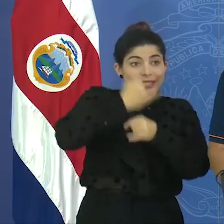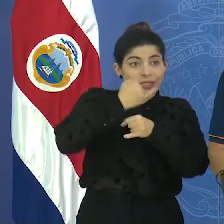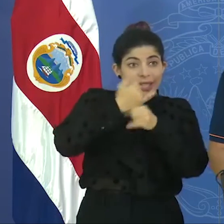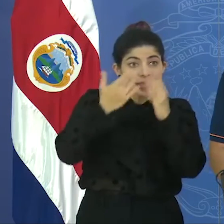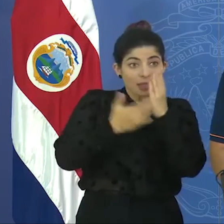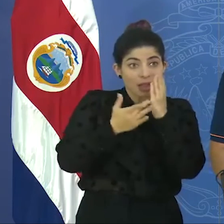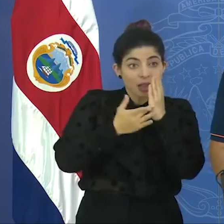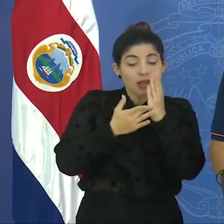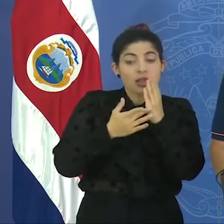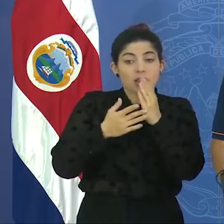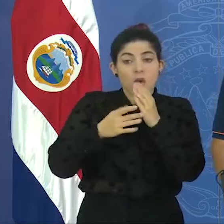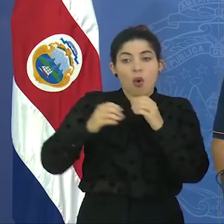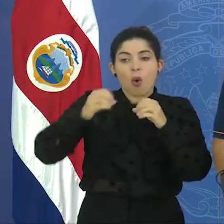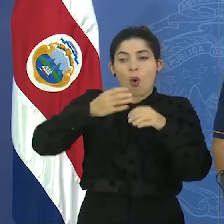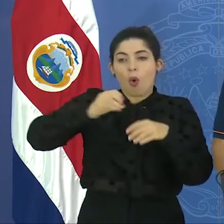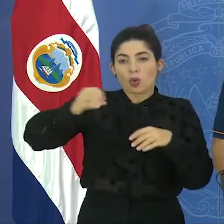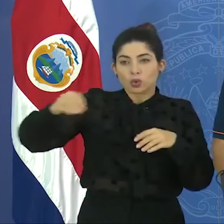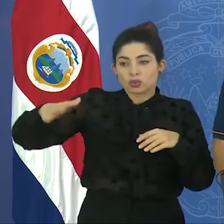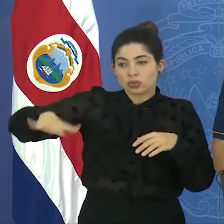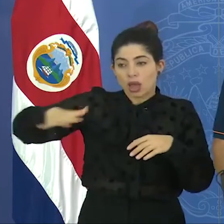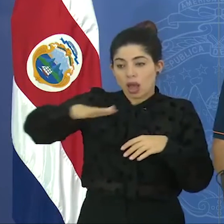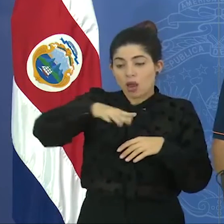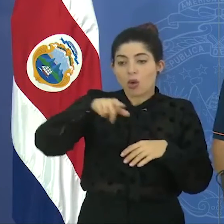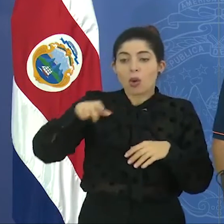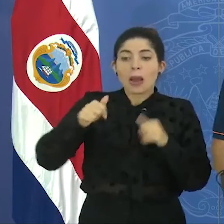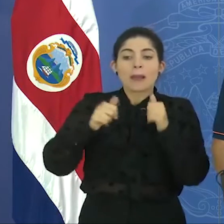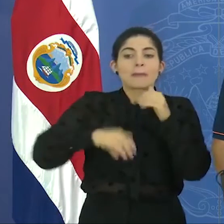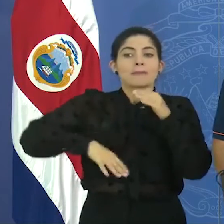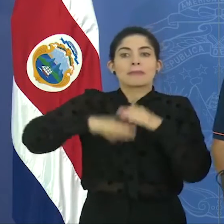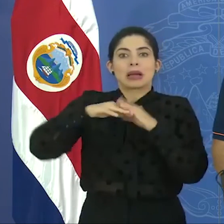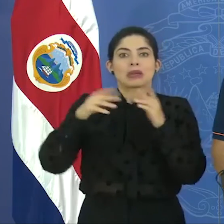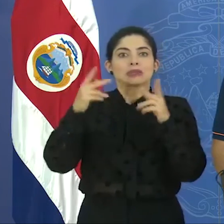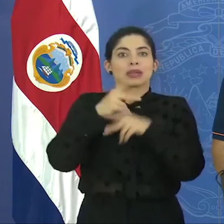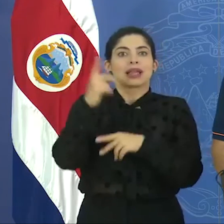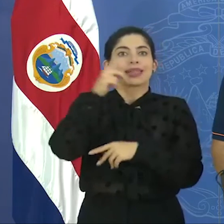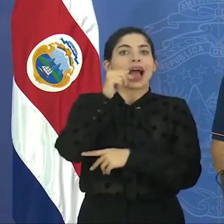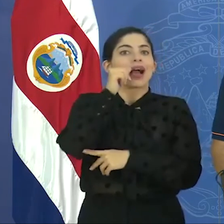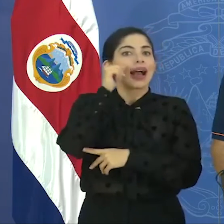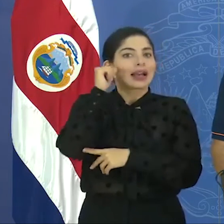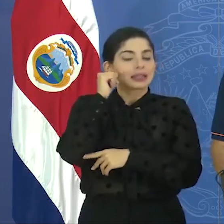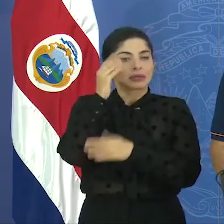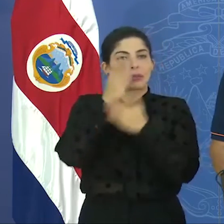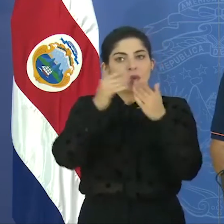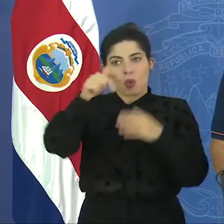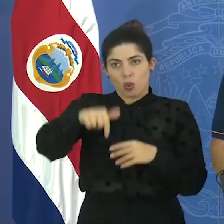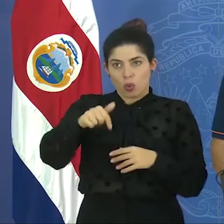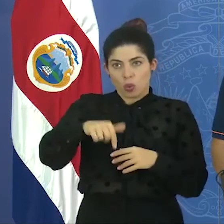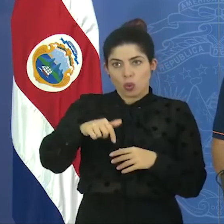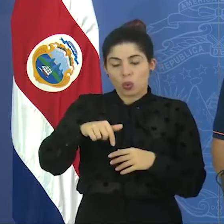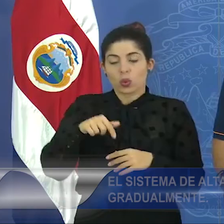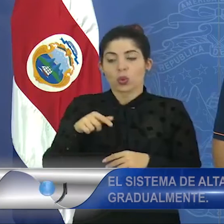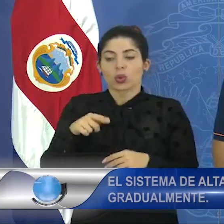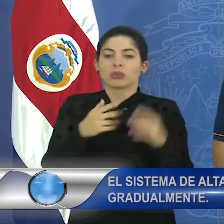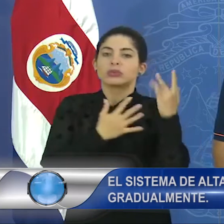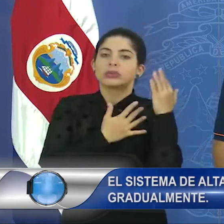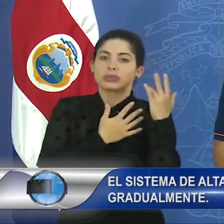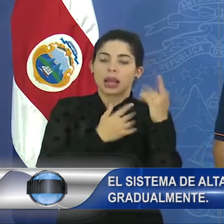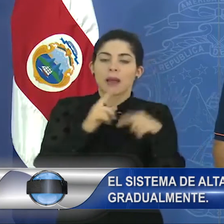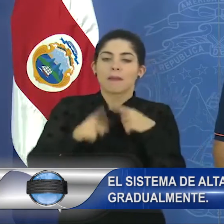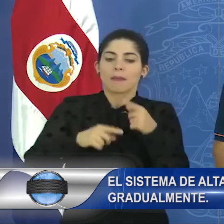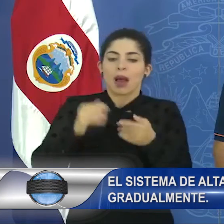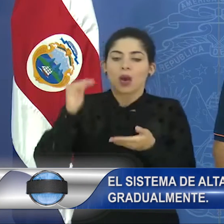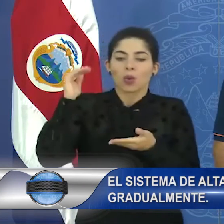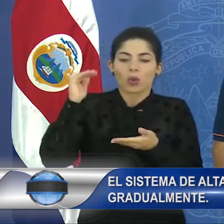técnicos en materia de oceanografía, fue para el día de ayer y parte de hoy, se esperaría una